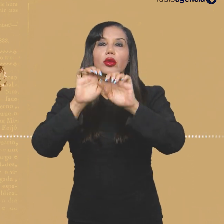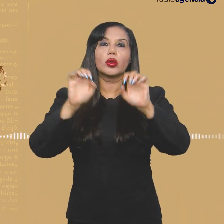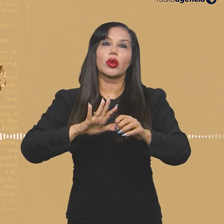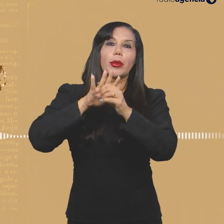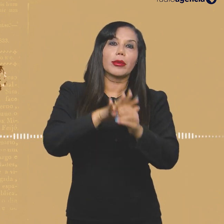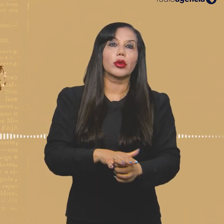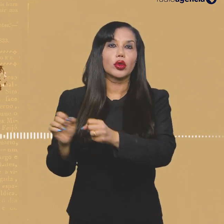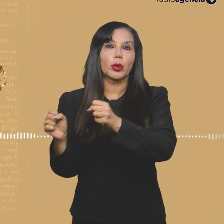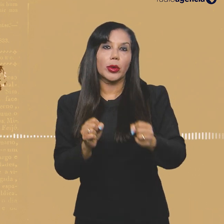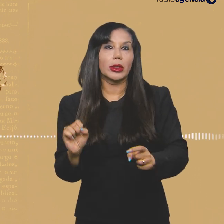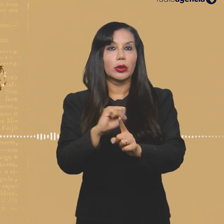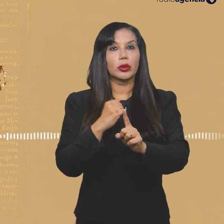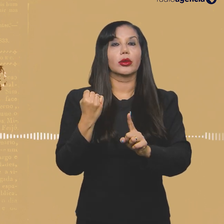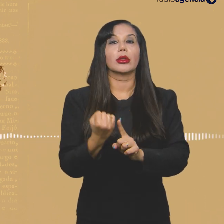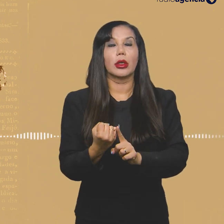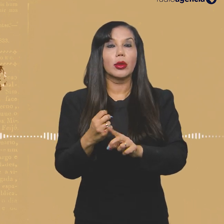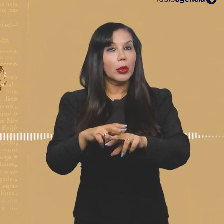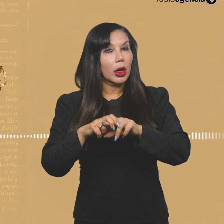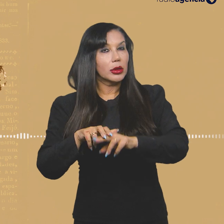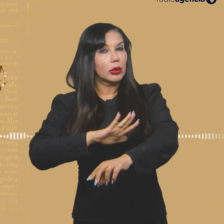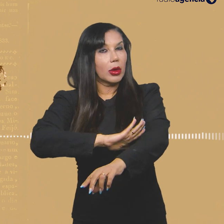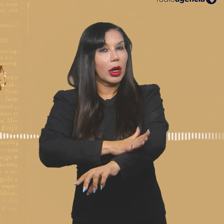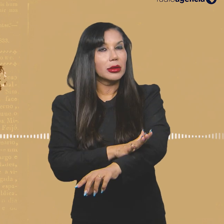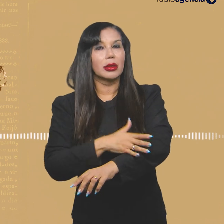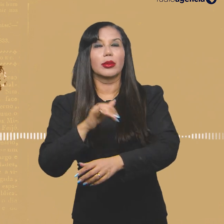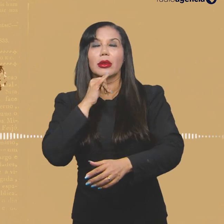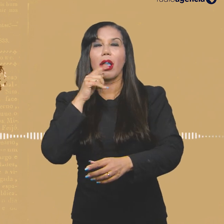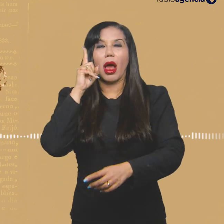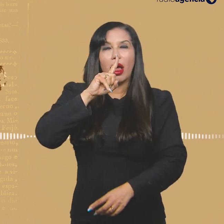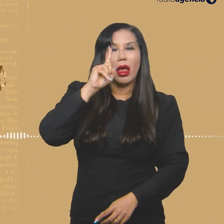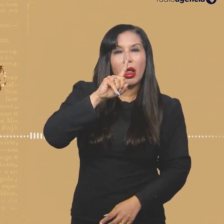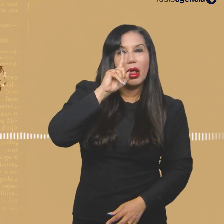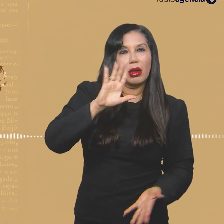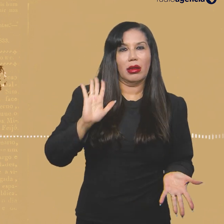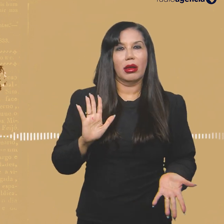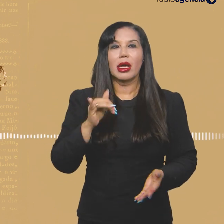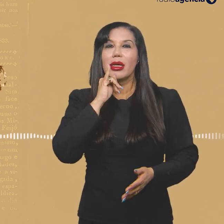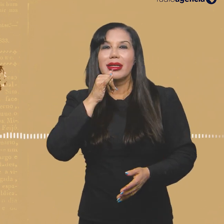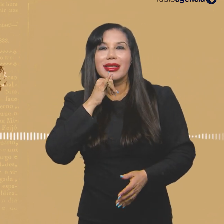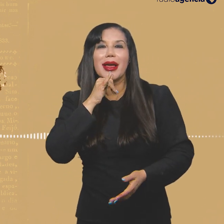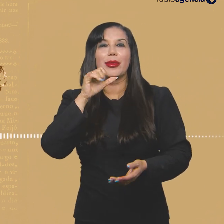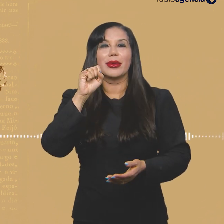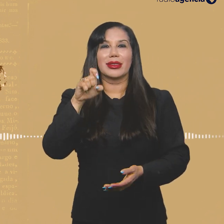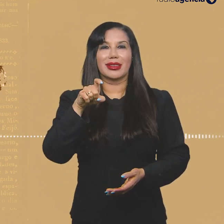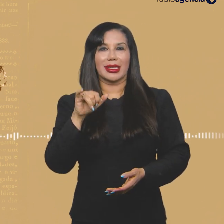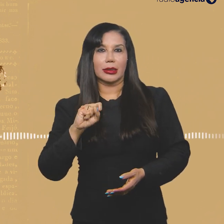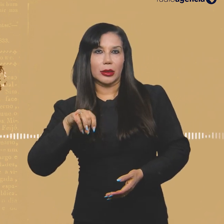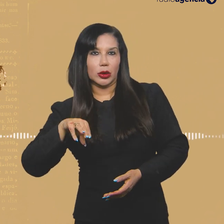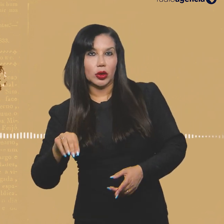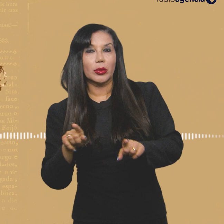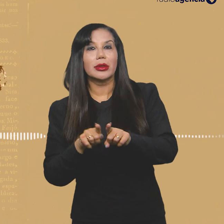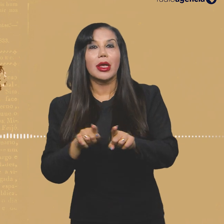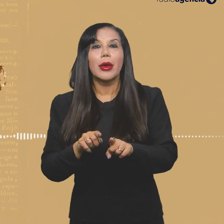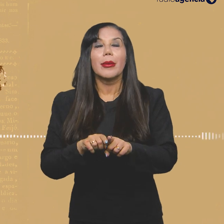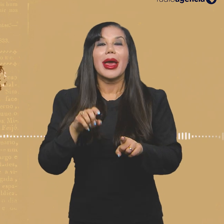lógicas opressoras de poder na sociedade, que, agregadas ao racismo, potencializam nossas vulnerabilidades, tais como o sexismo,